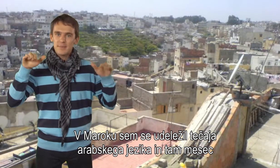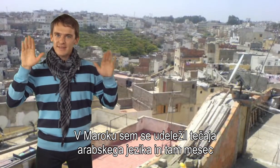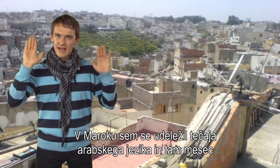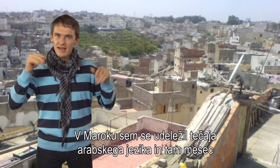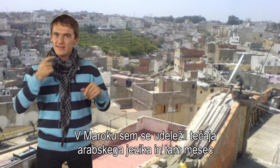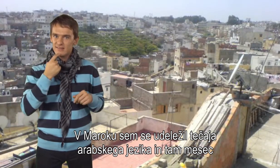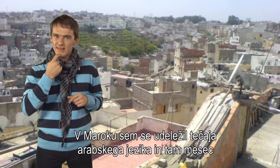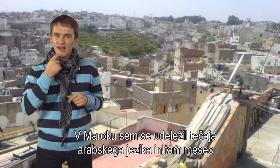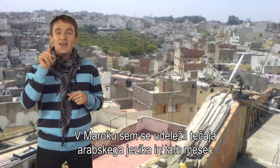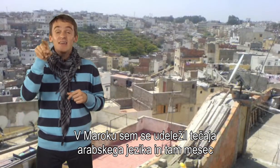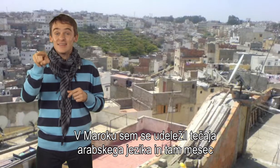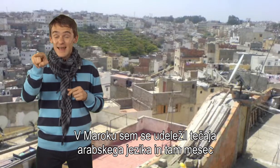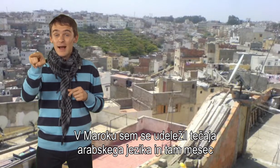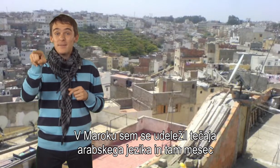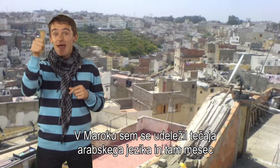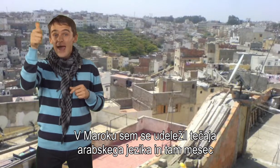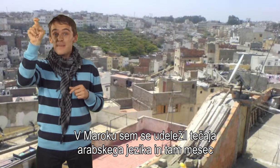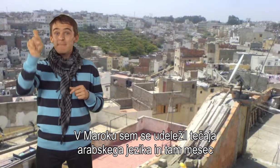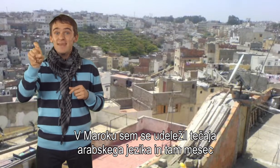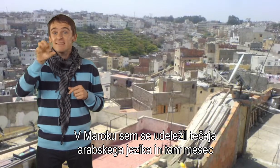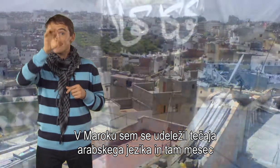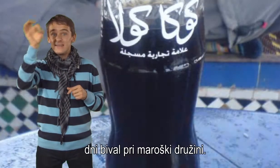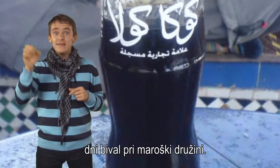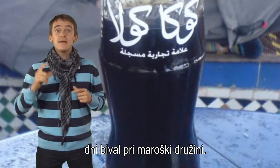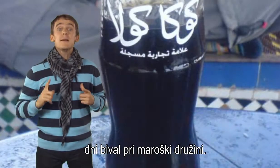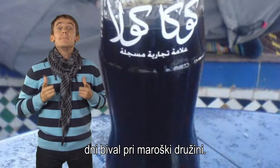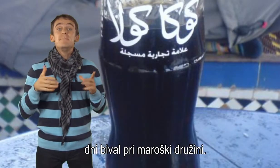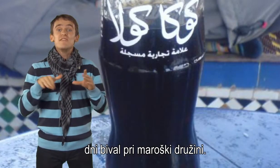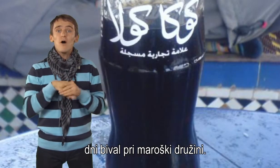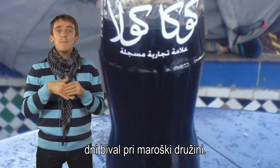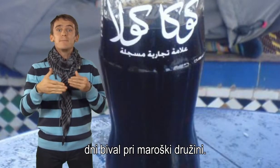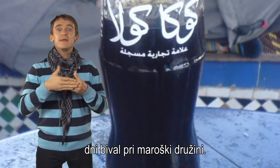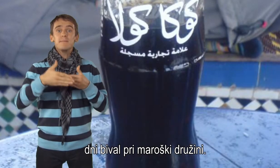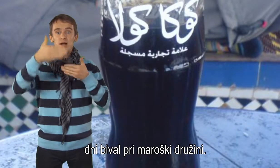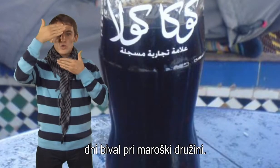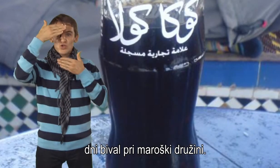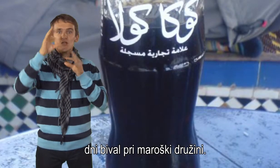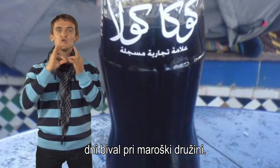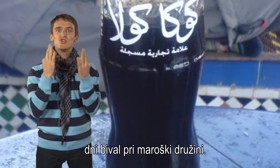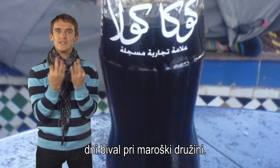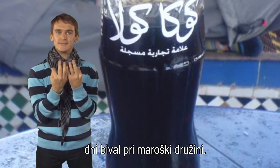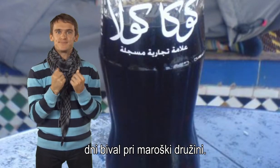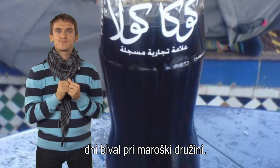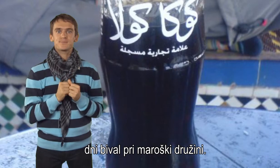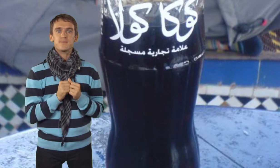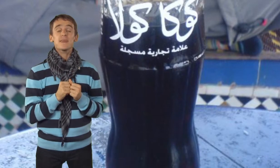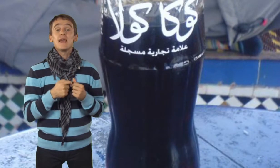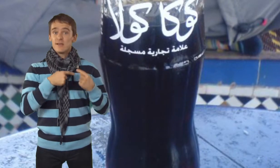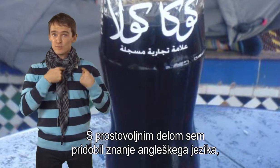arapskega jezika in tam en mesec dni bival pri maroški družini.